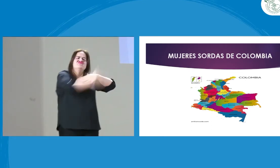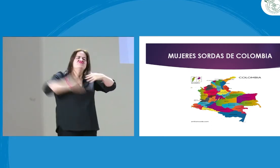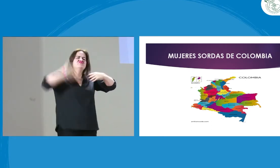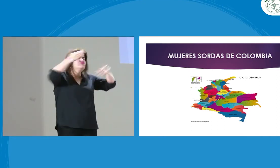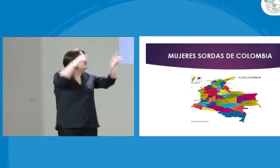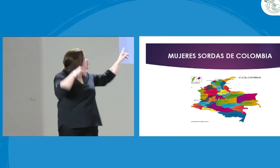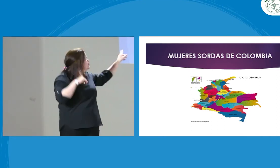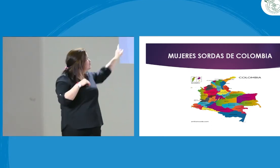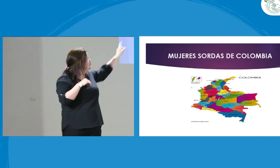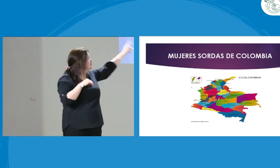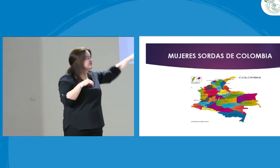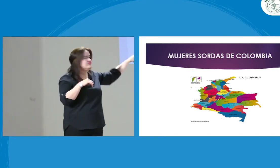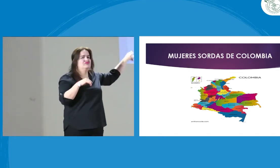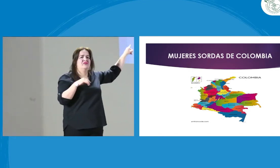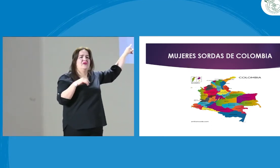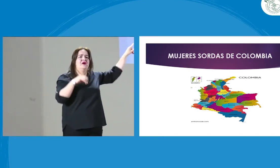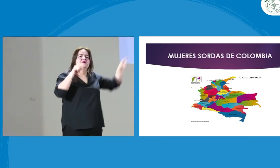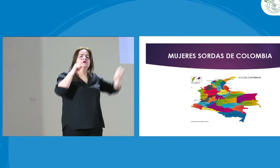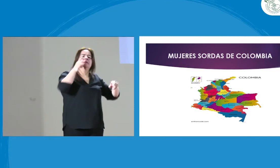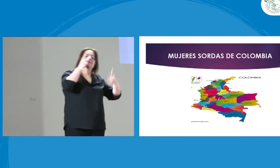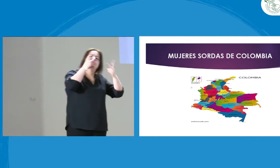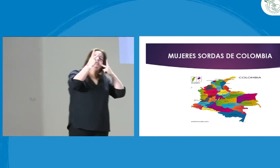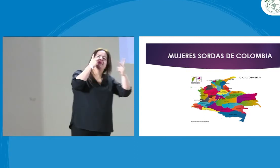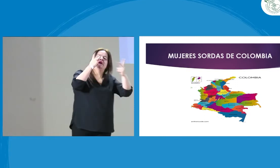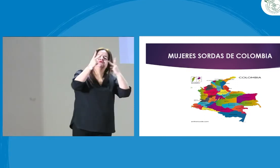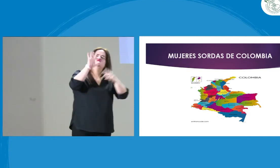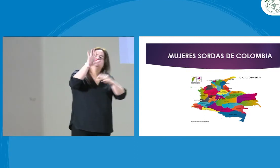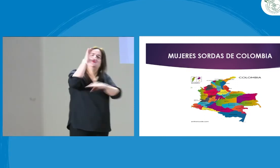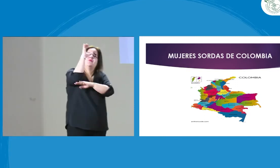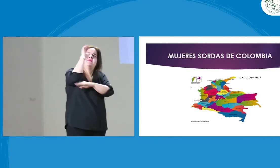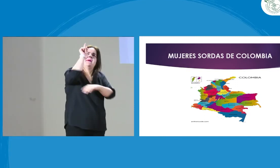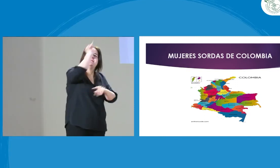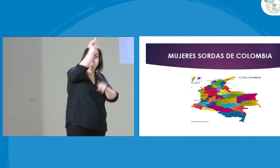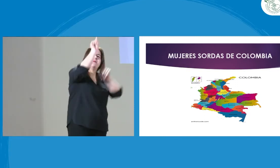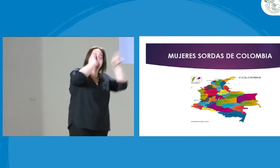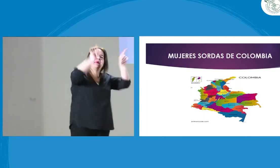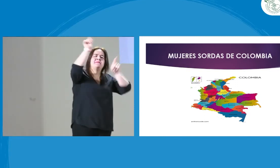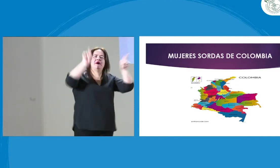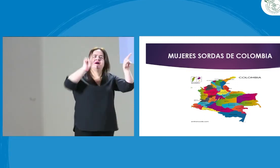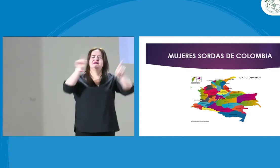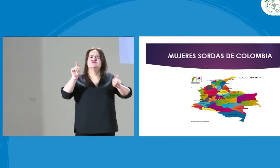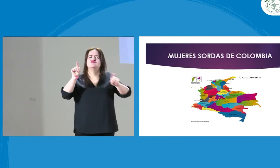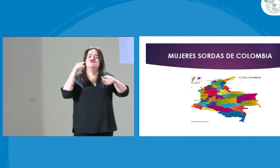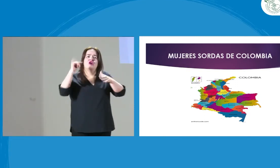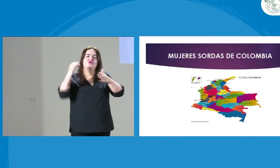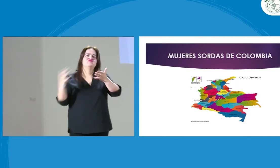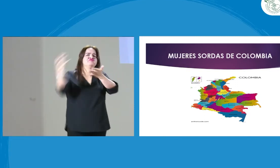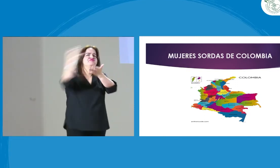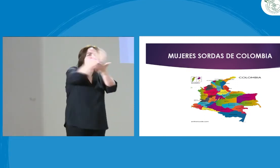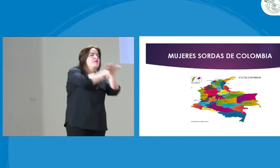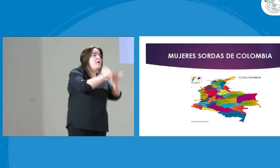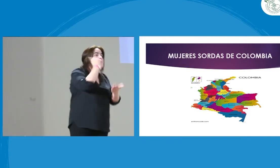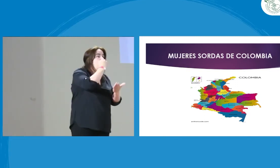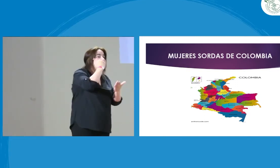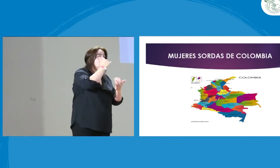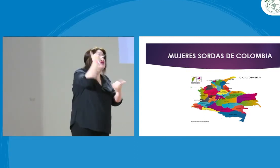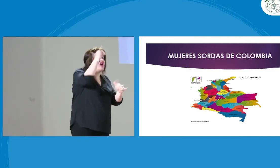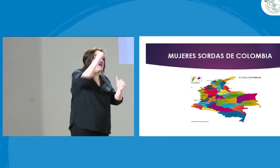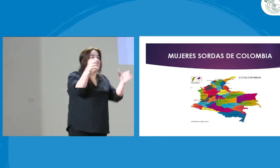Bien, aquí vemos un mapa de Colombia. ¿Por qué lo tengo aquí? Porque quiero que miremos esos diferentes lugares que tenemos a nivel